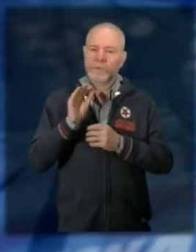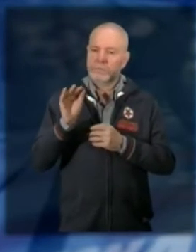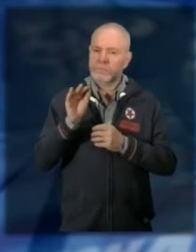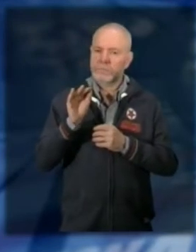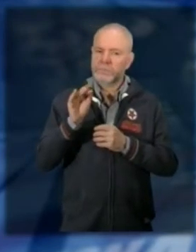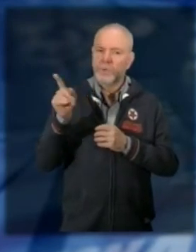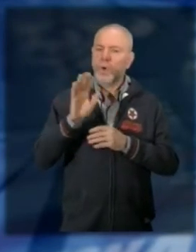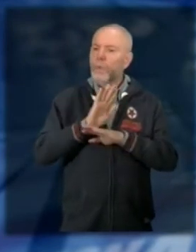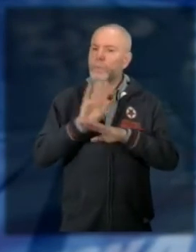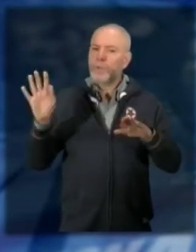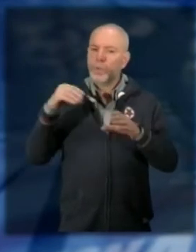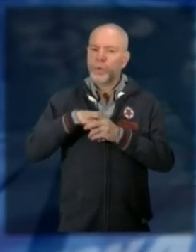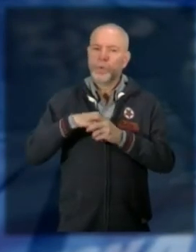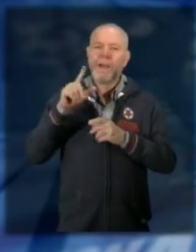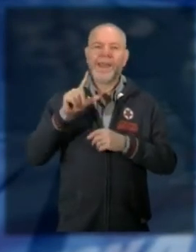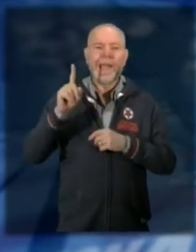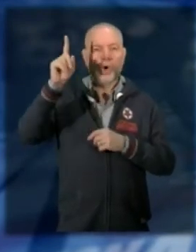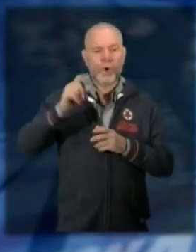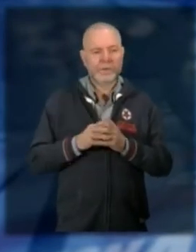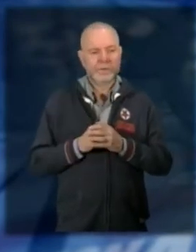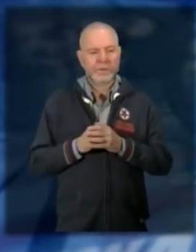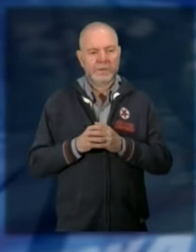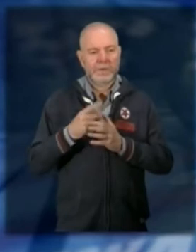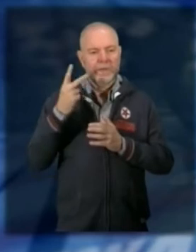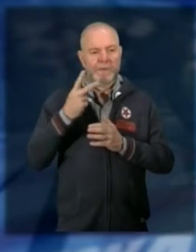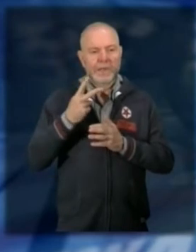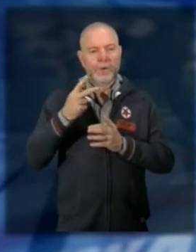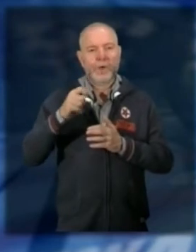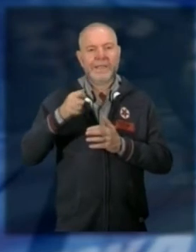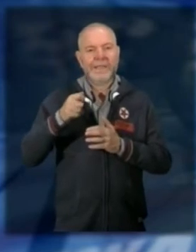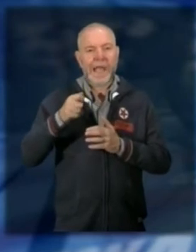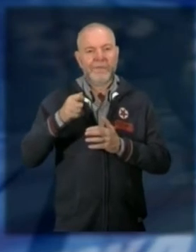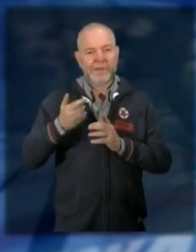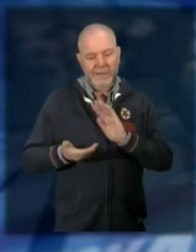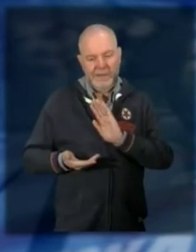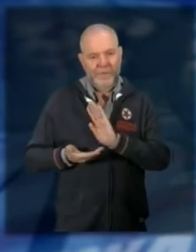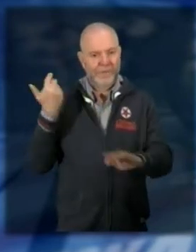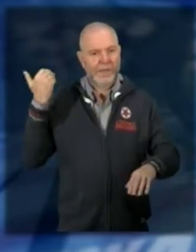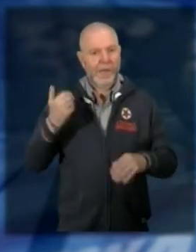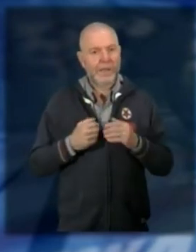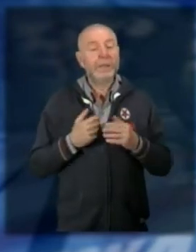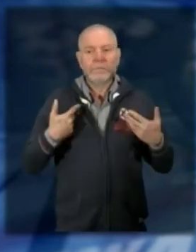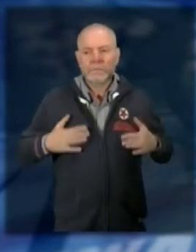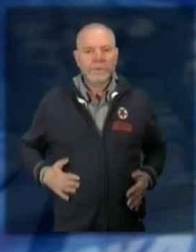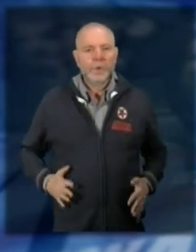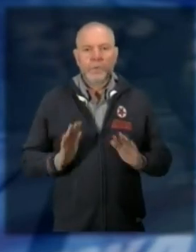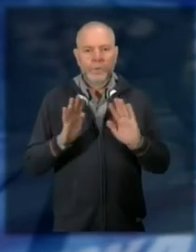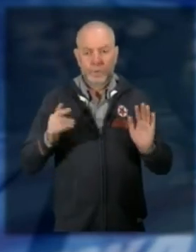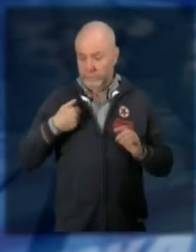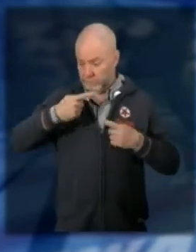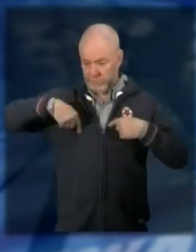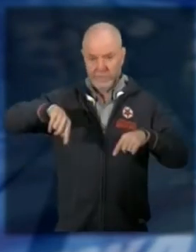questa sezione Ci hanno tolto le chiavi, non possiamo entrare perché io e altri 5